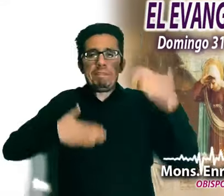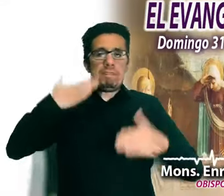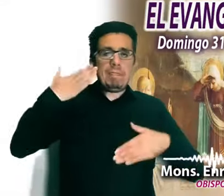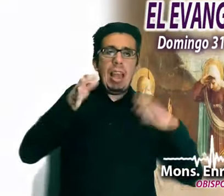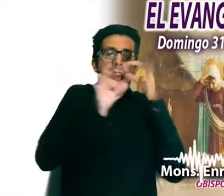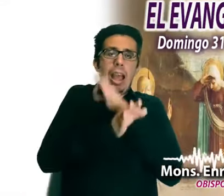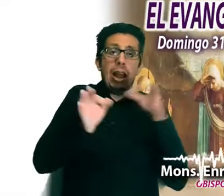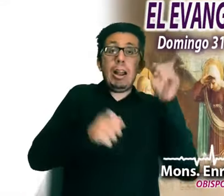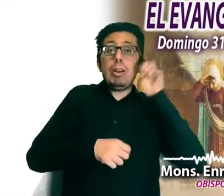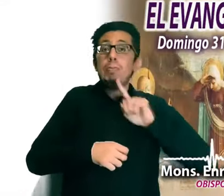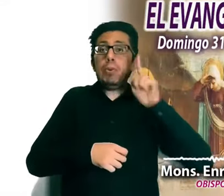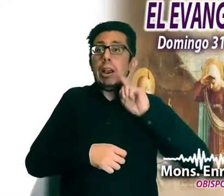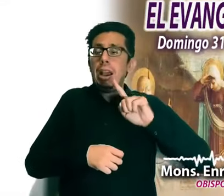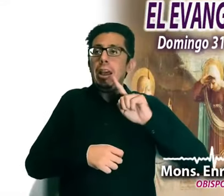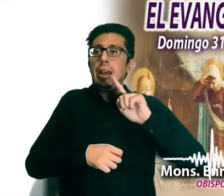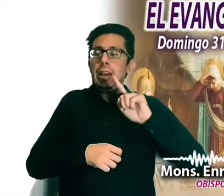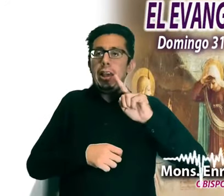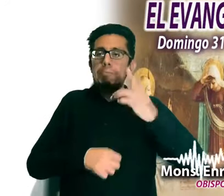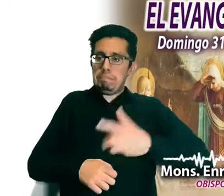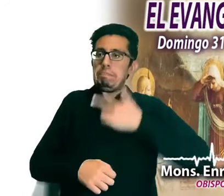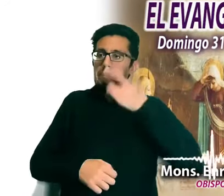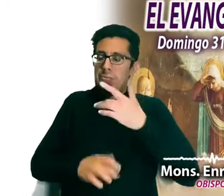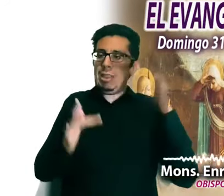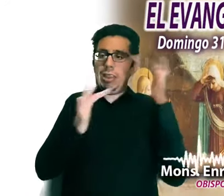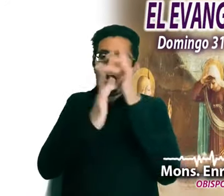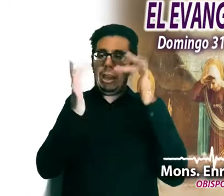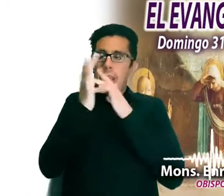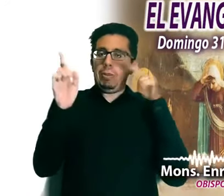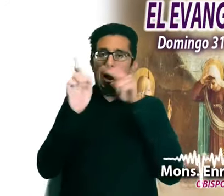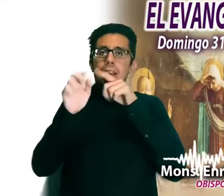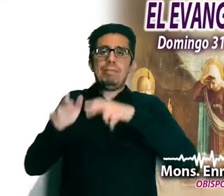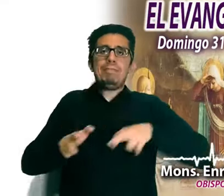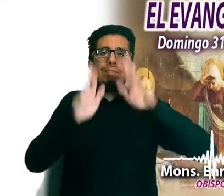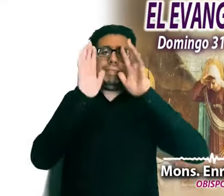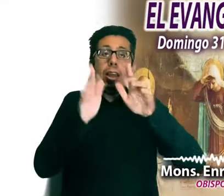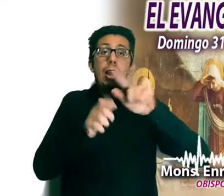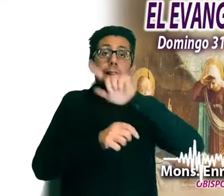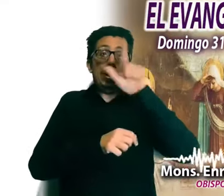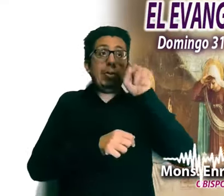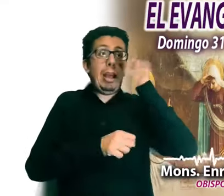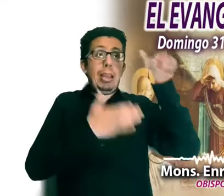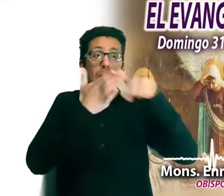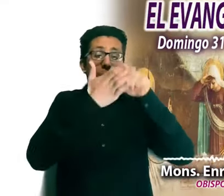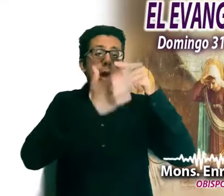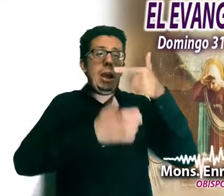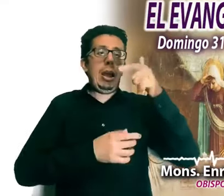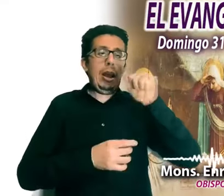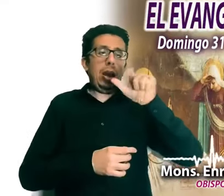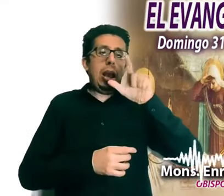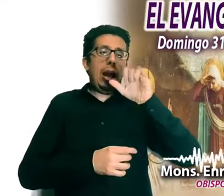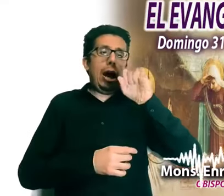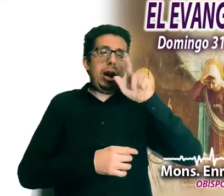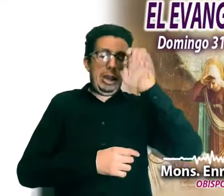experimentado que el Señor ha resucitado y que lo verán en Galilea. Es